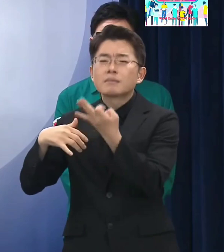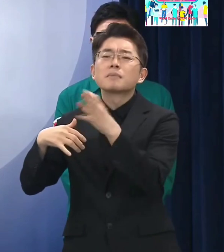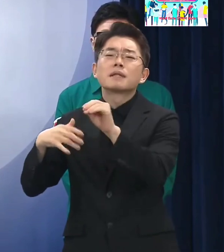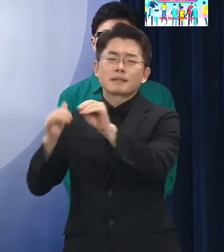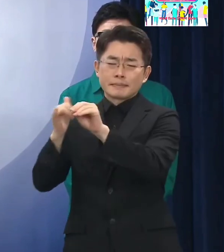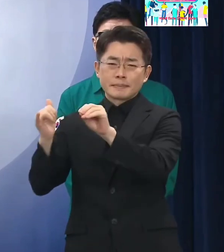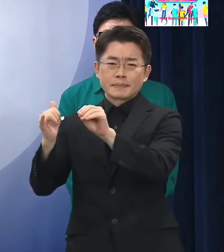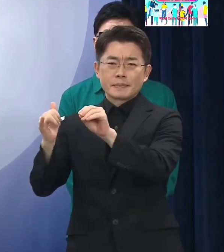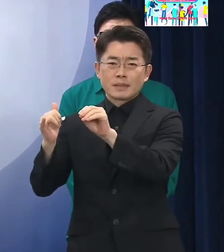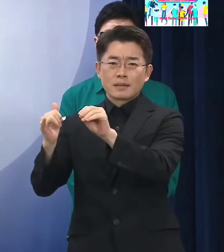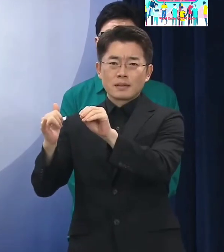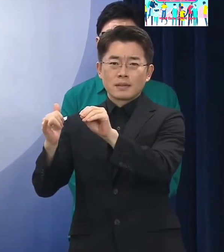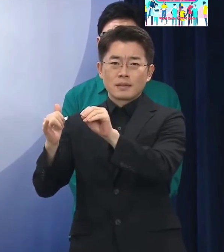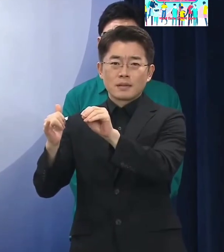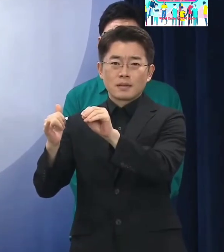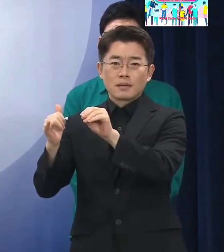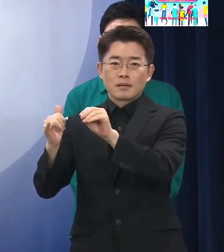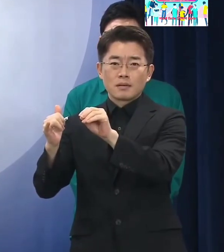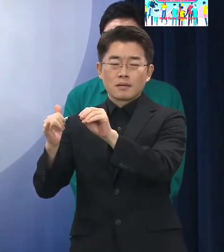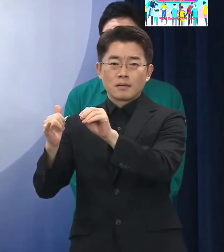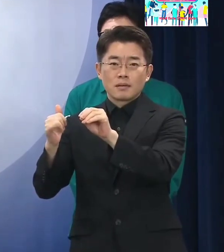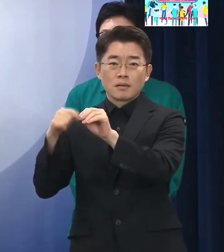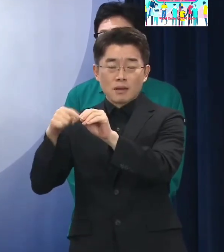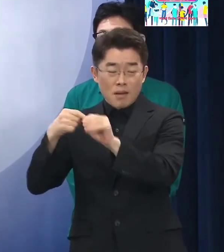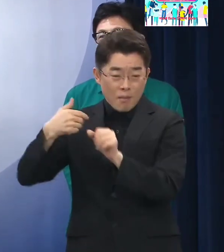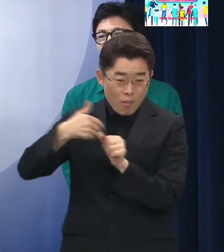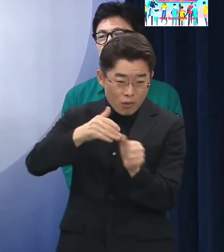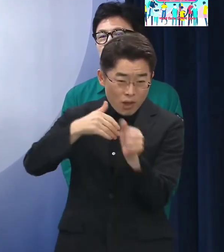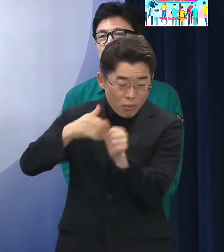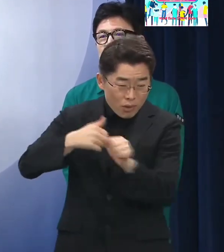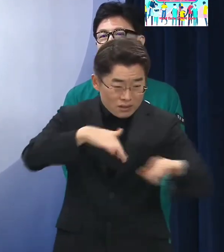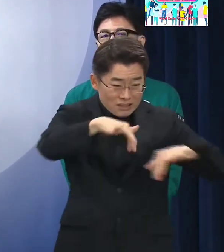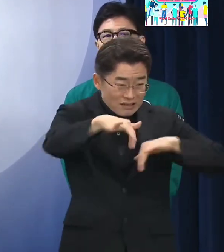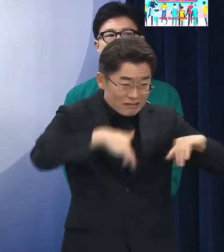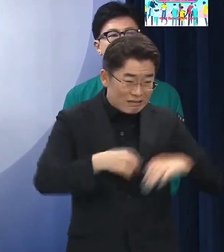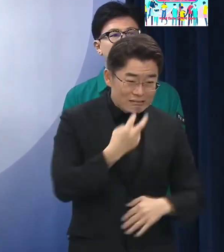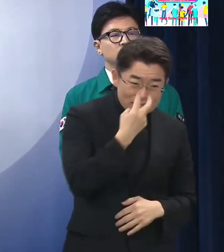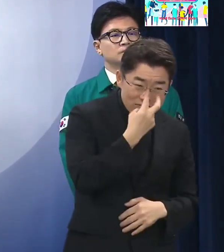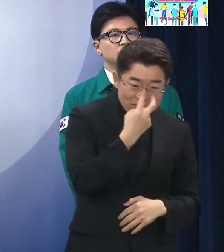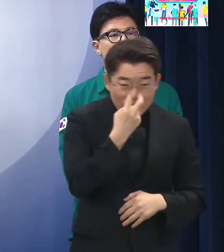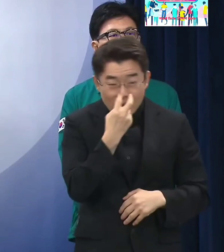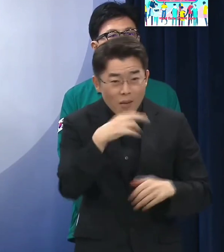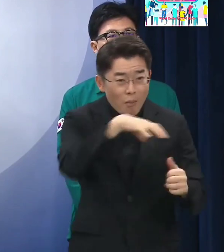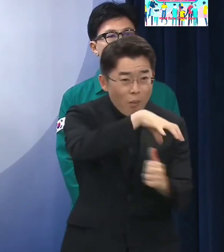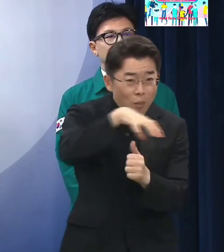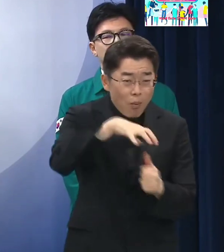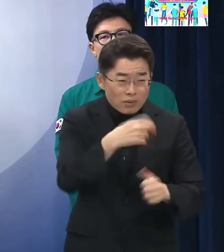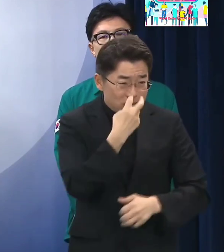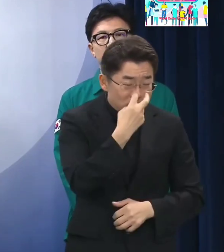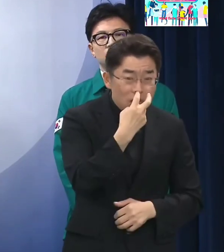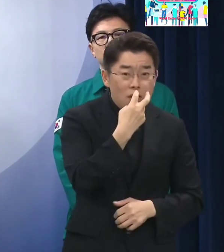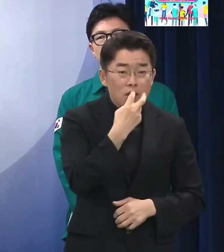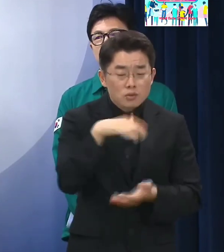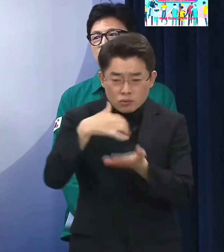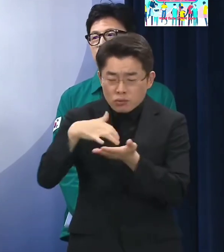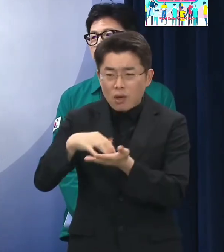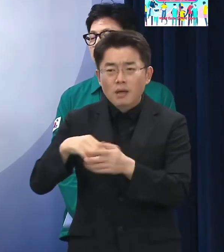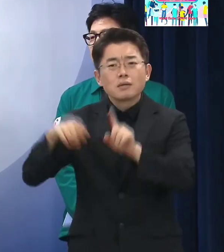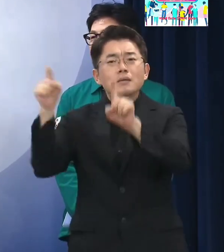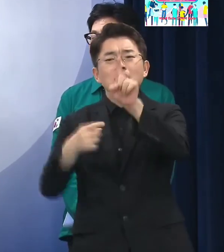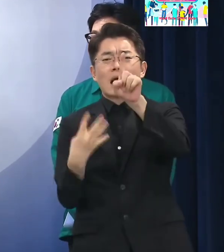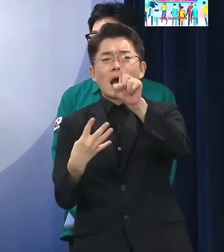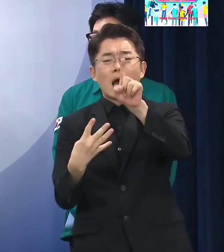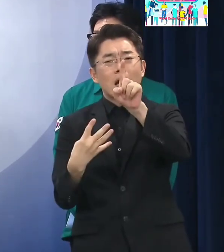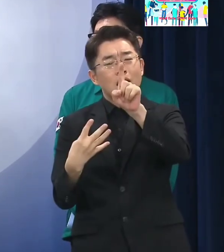하지만 일시점에 길거리에서 나가서 활동할 수 있는 경찰력은 대략 그거의 한 4분의 1,